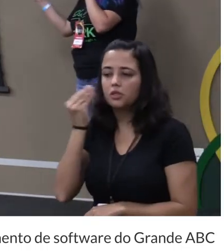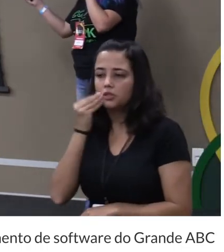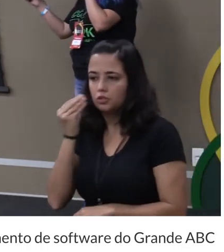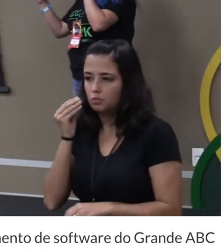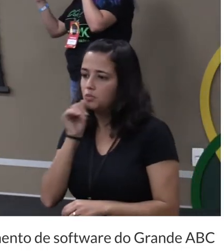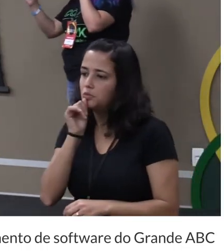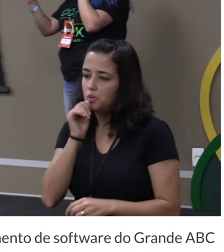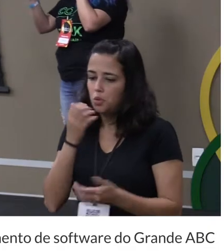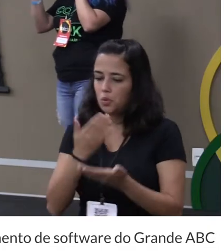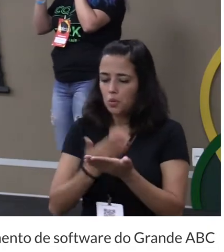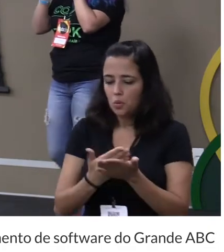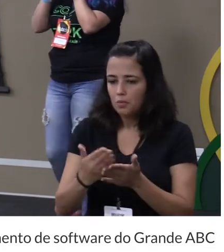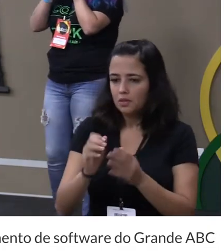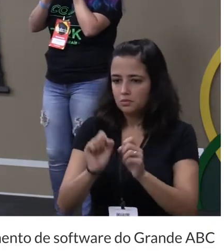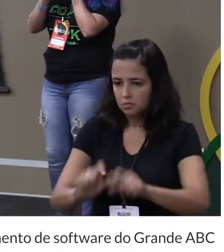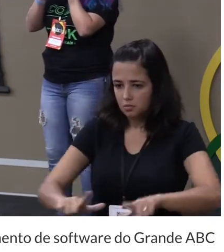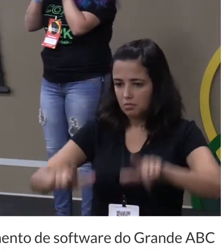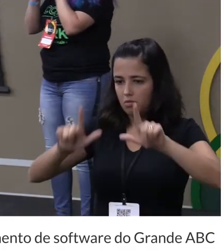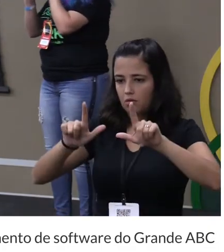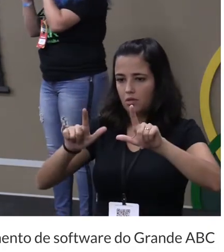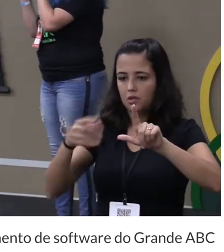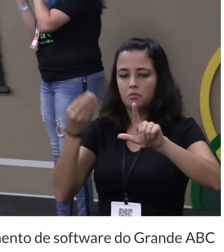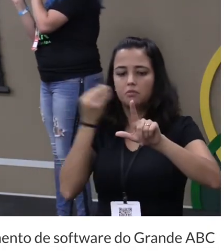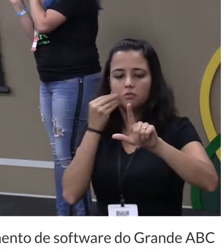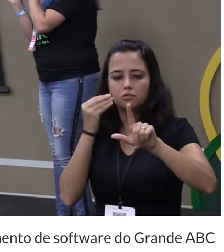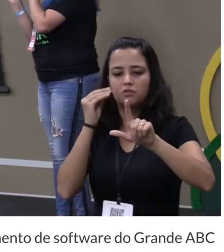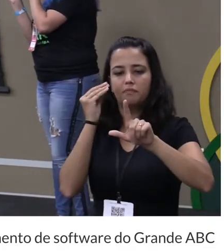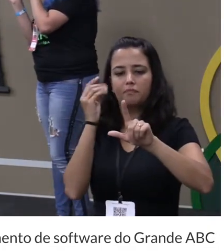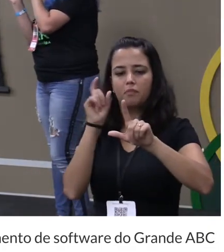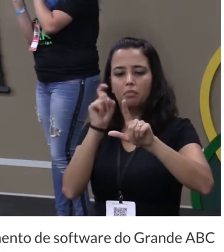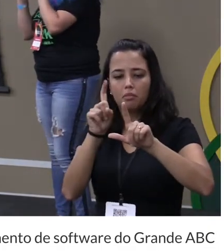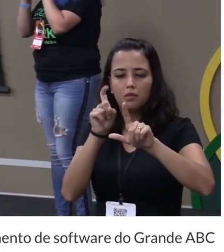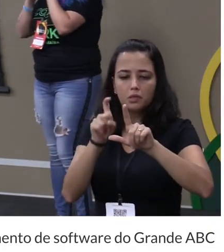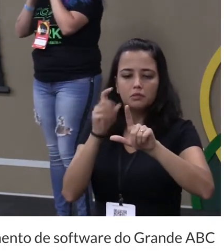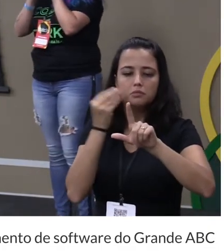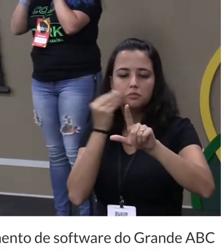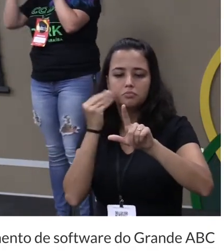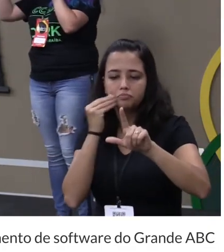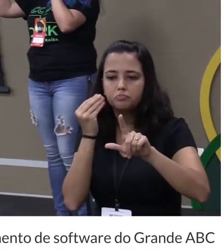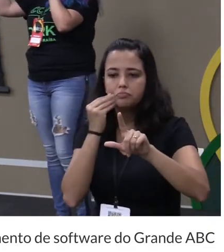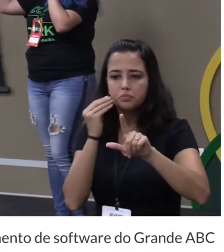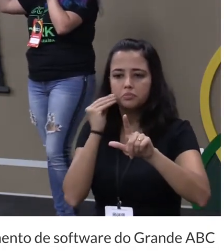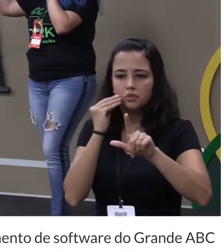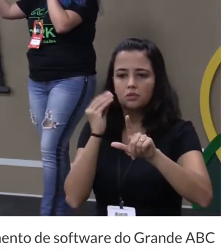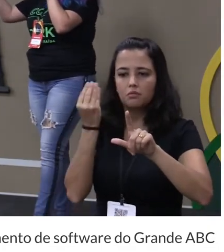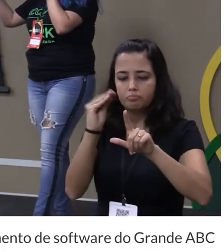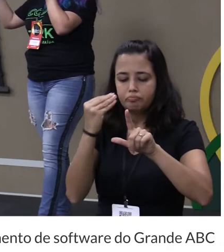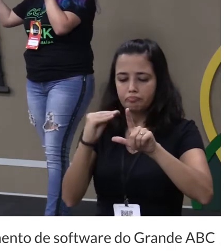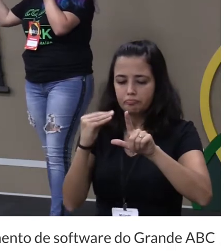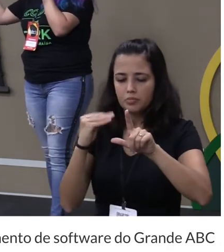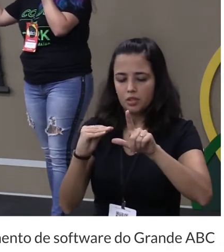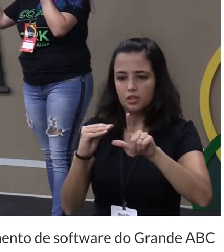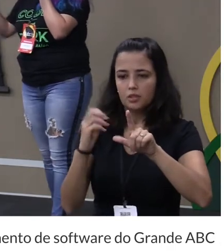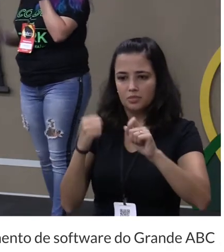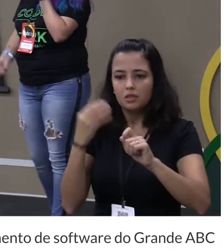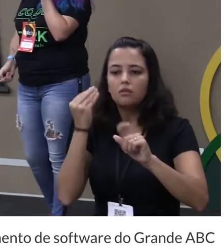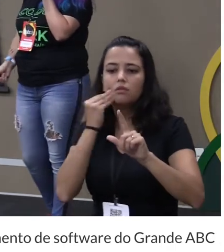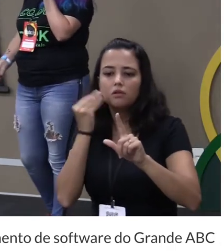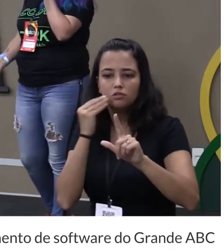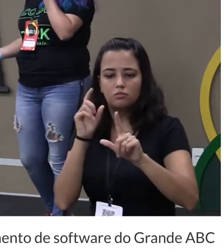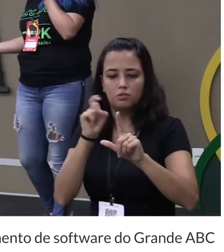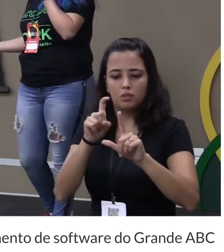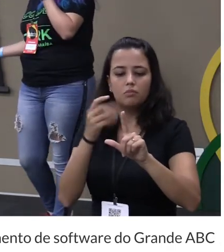a gente começa testando pedacinho por pedacinho então os componentes eles podem e devem ter os seus testes